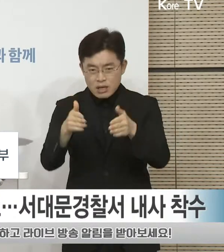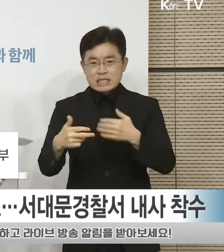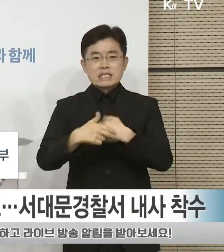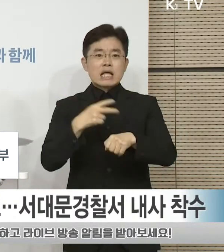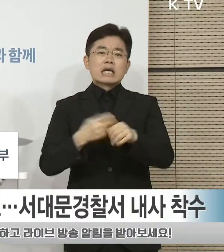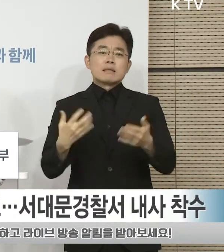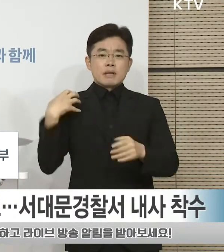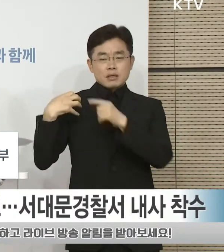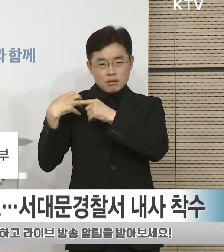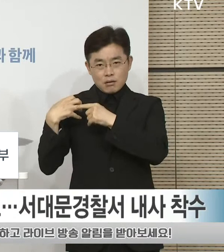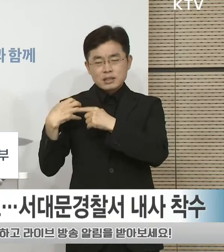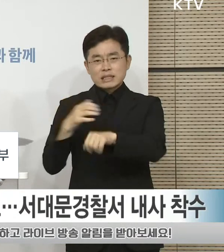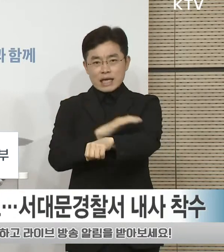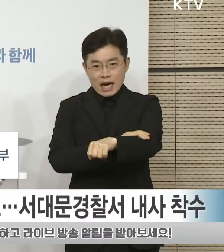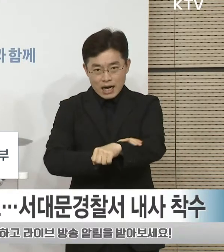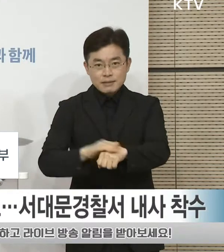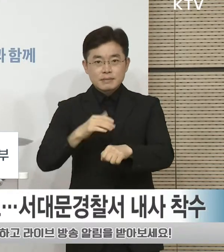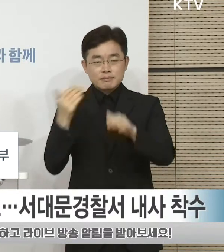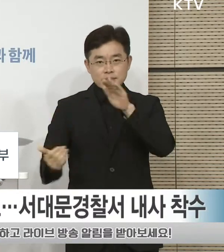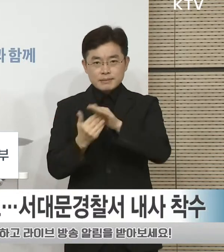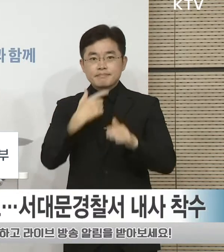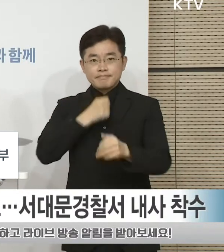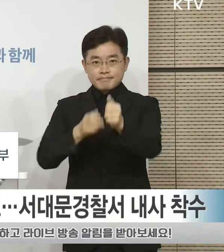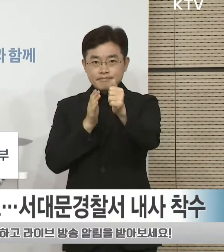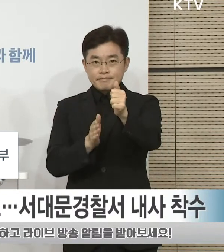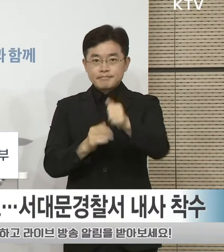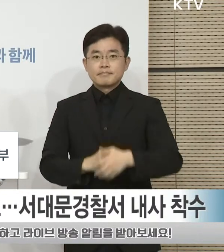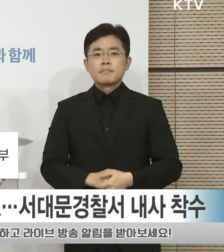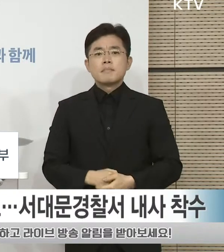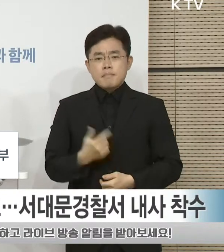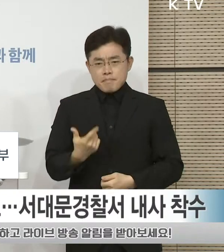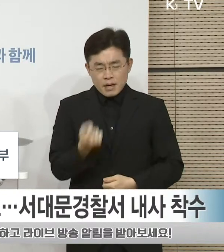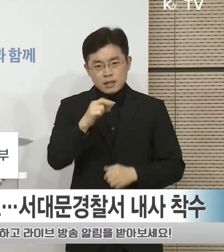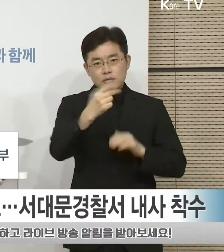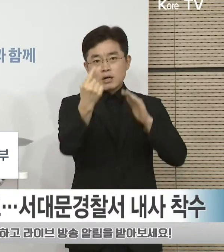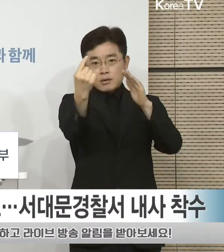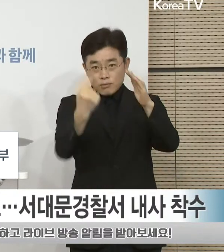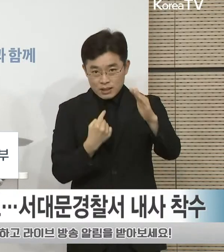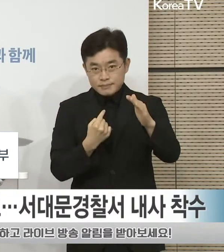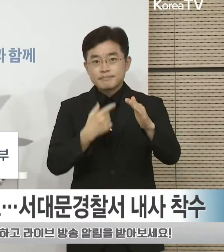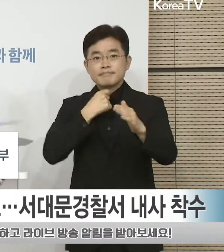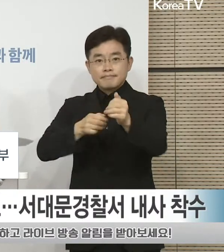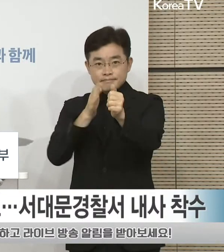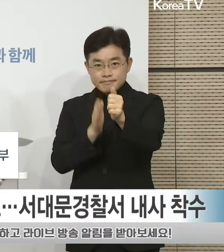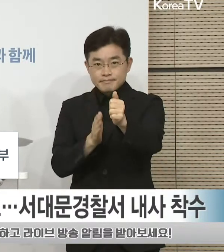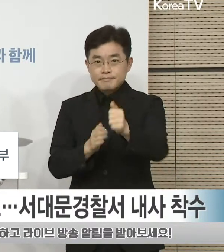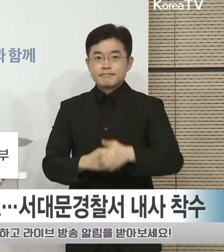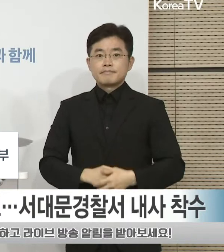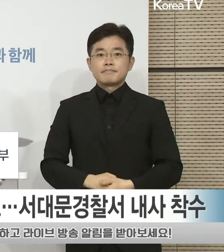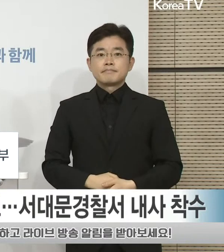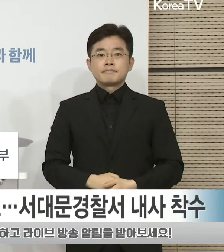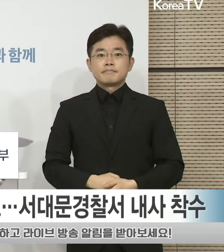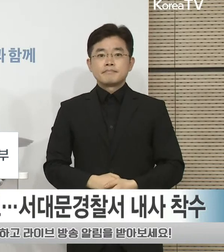주시기를 다시 한번 촉구하며 하루빨리 진료 현장으로 복귀하시기 바랍니다.